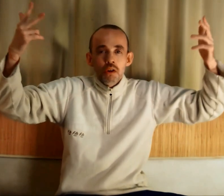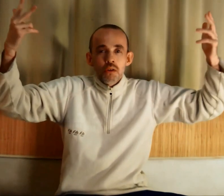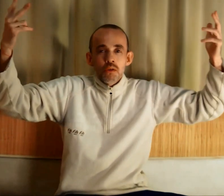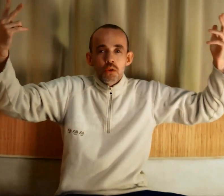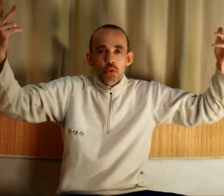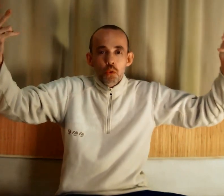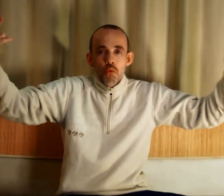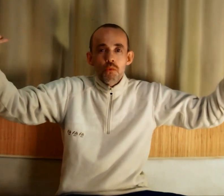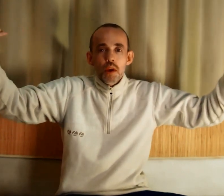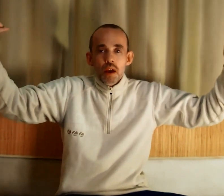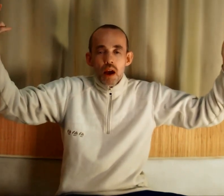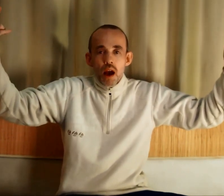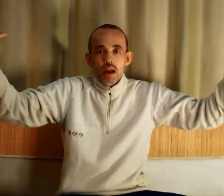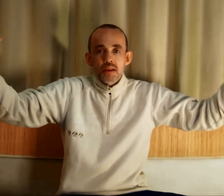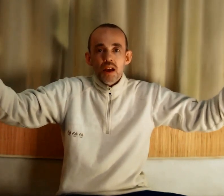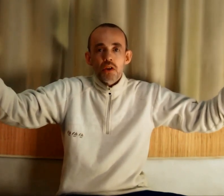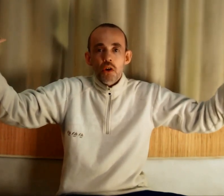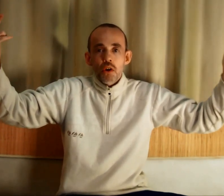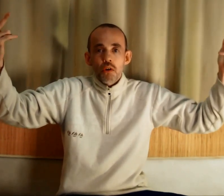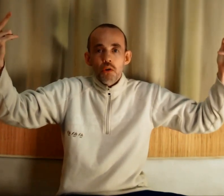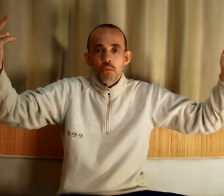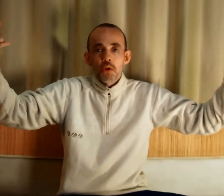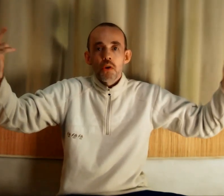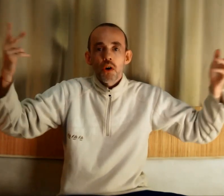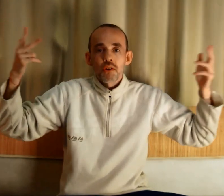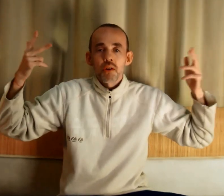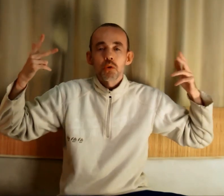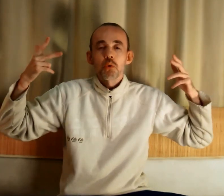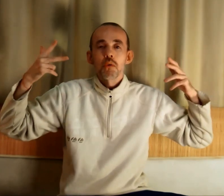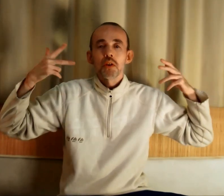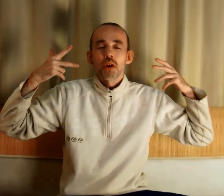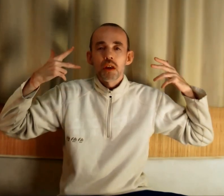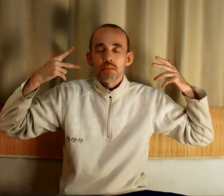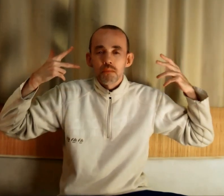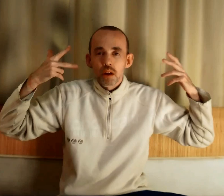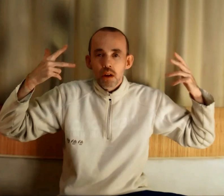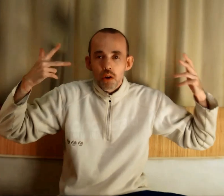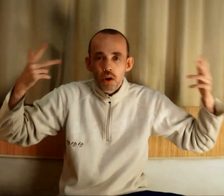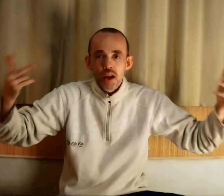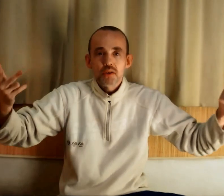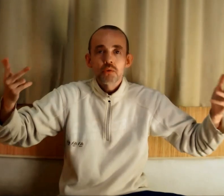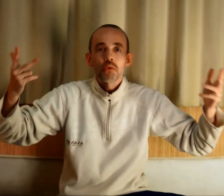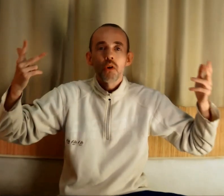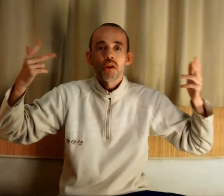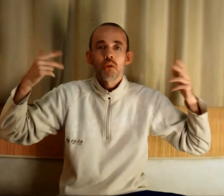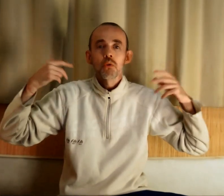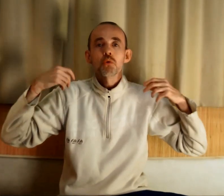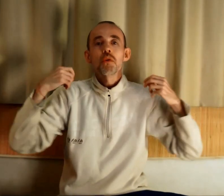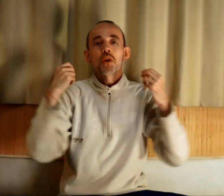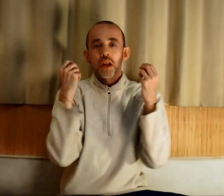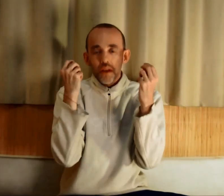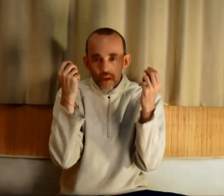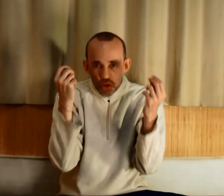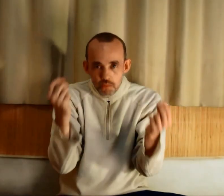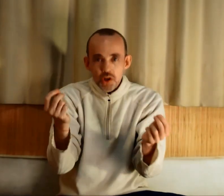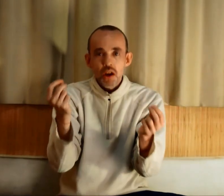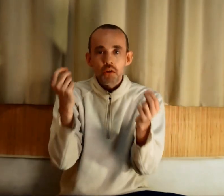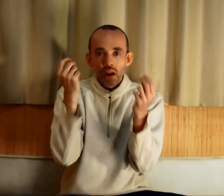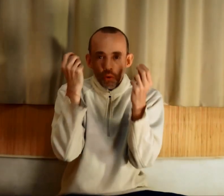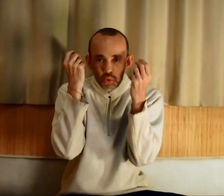trouver à l'extérieur le bonheur, en allant le trouver dans les relations, en allant le trouver dans les objets, en allant